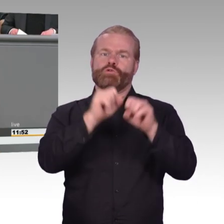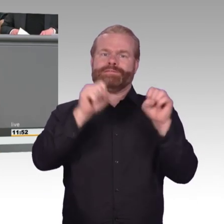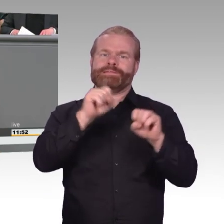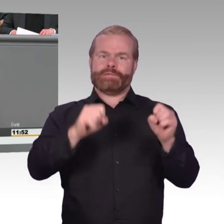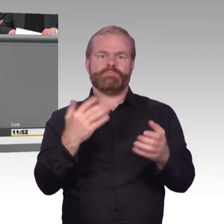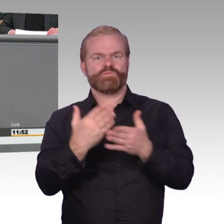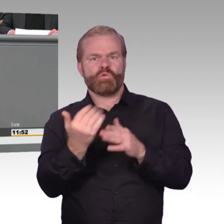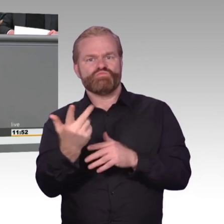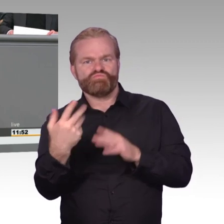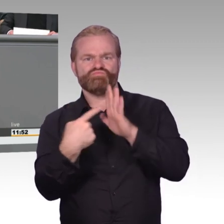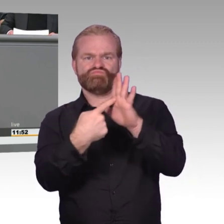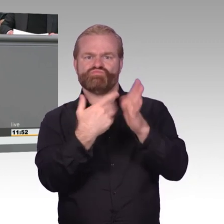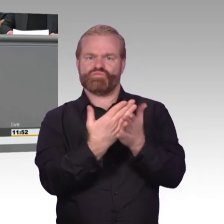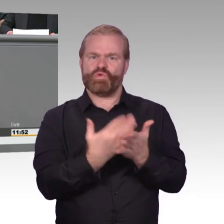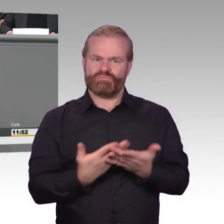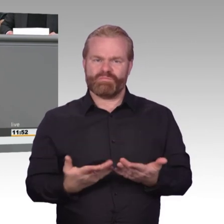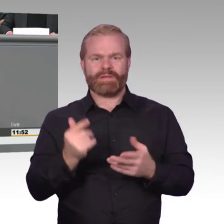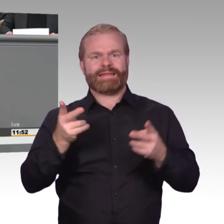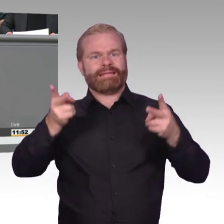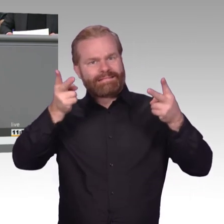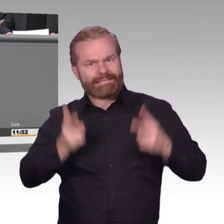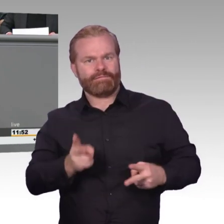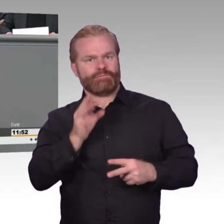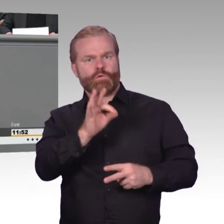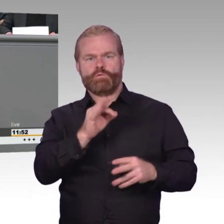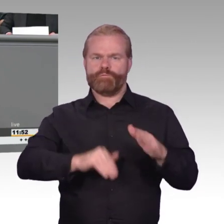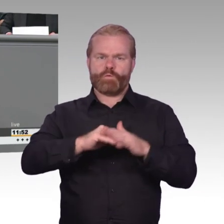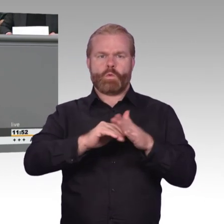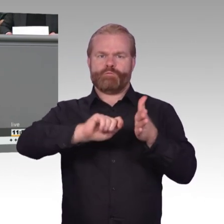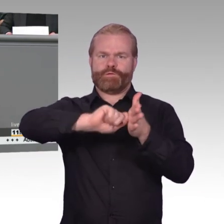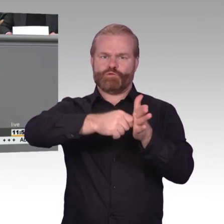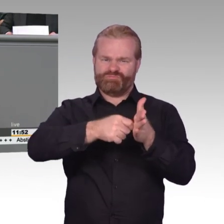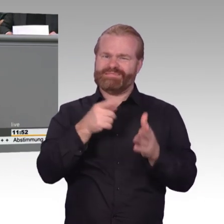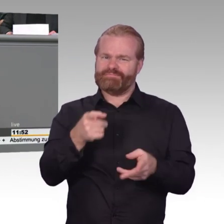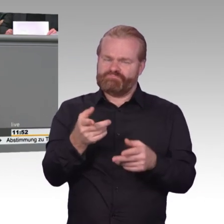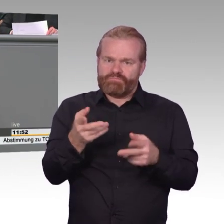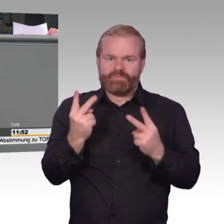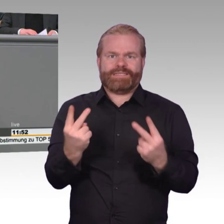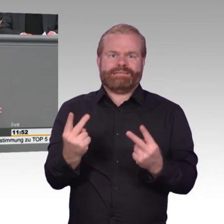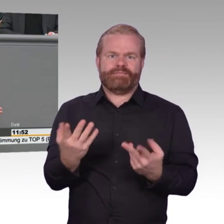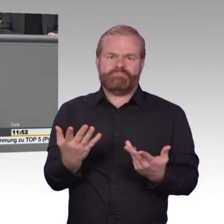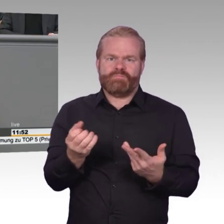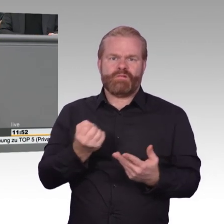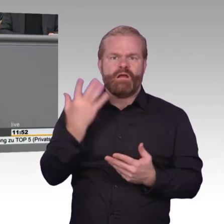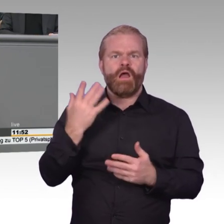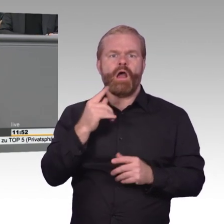enthält kein Recht auf Verschlüsselung, aber die Pflicht, personenbezogene Daten vor fremdem Zugriff zu schützen. Wenn ich jetzt